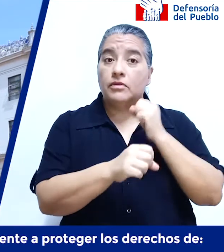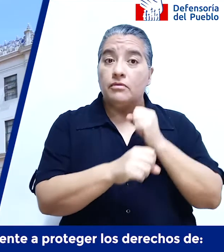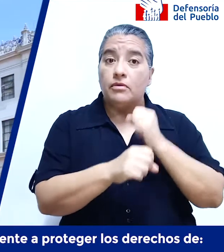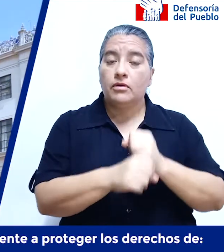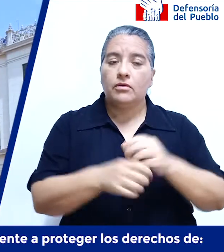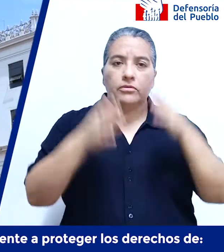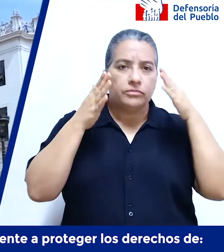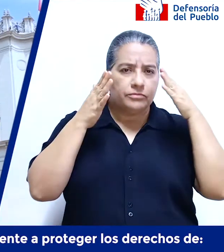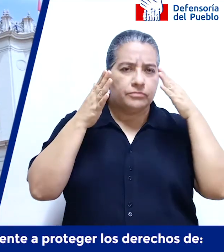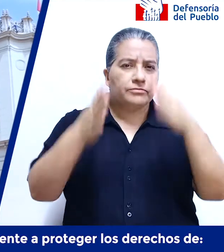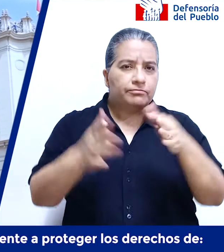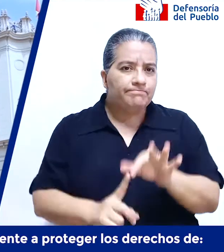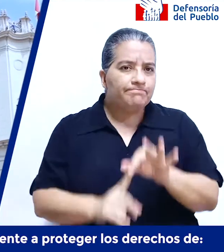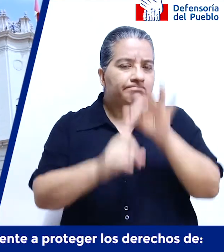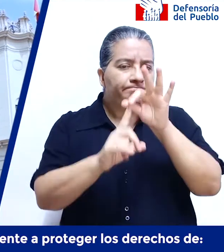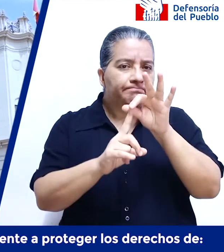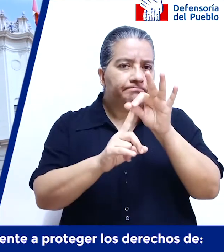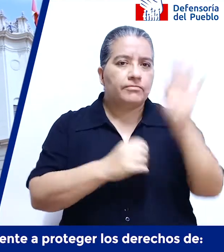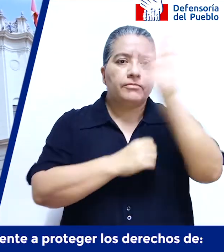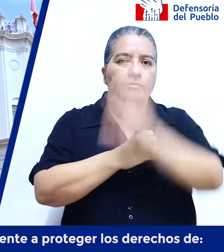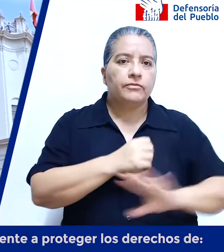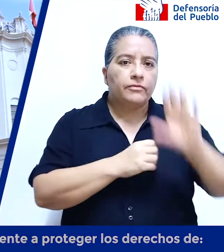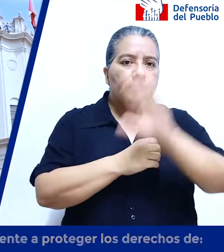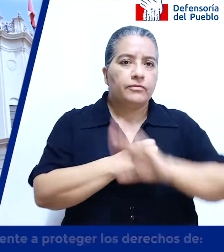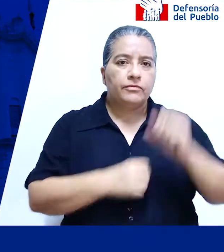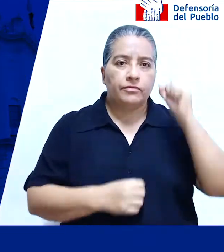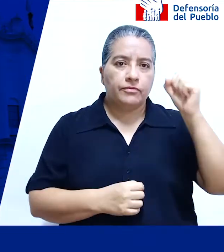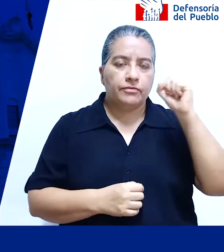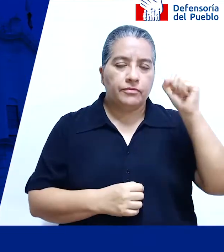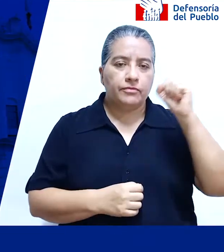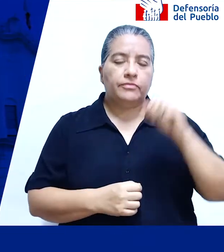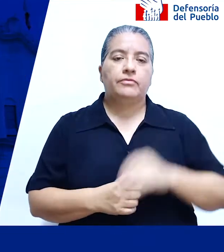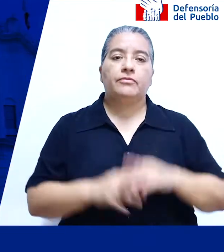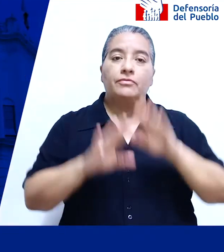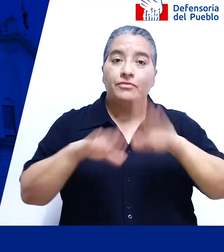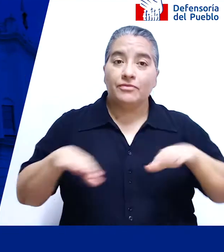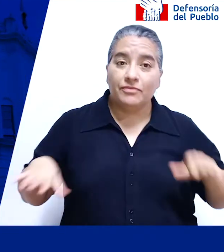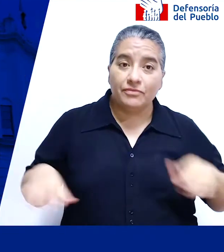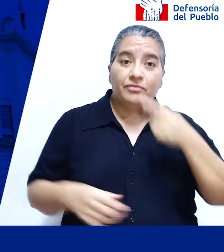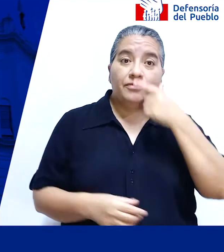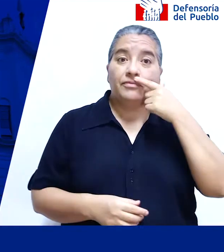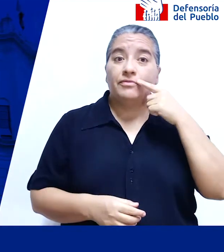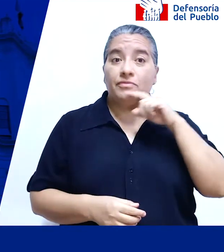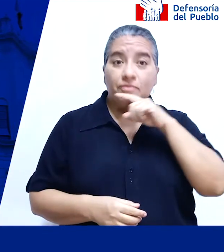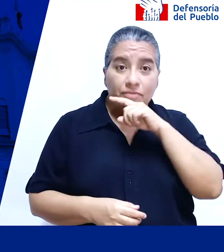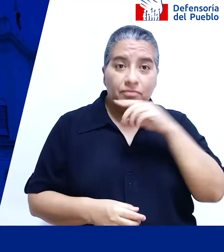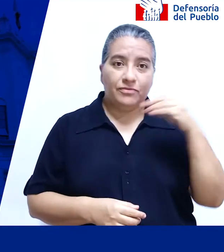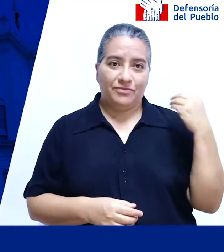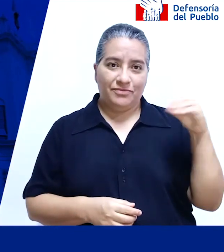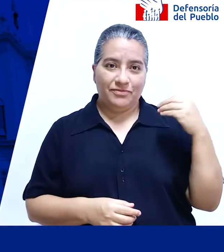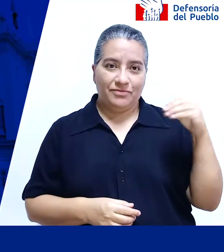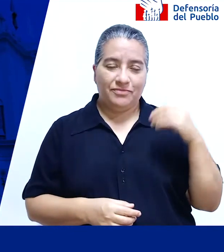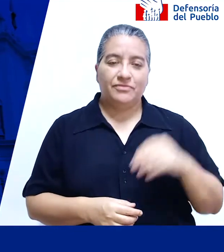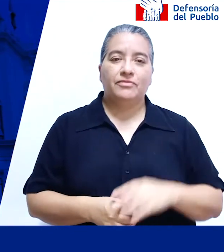especialmente a proteger los derechos de niñas, niños y adolescentes, mujeres,